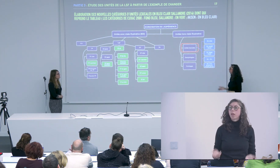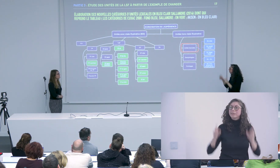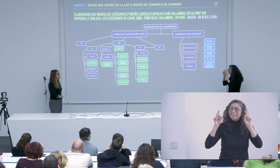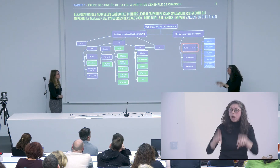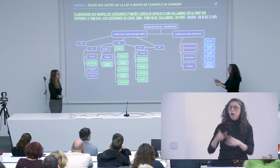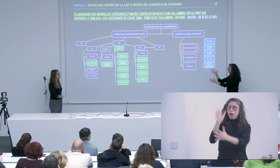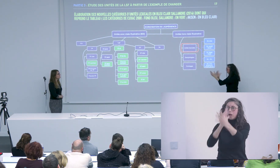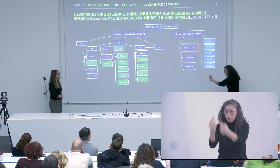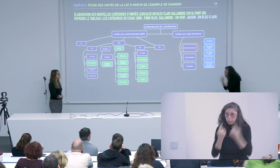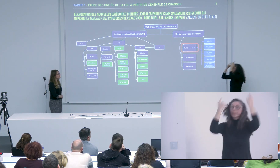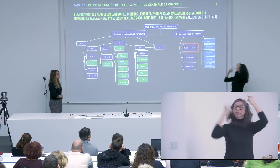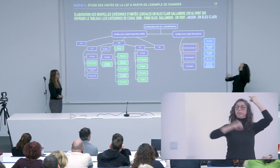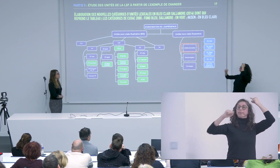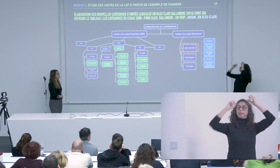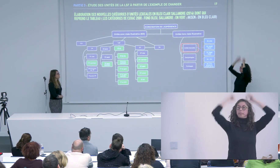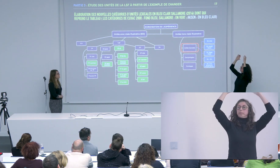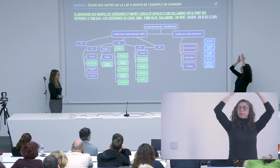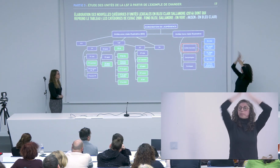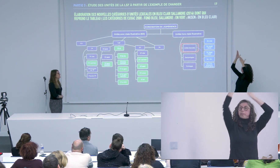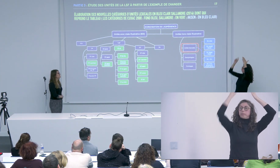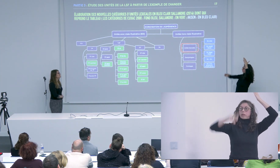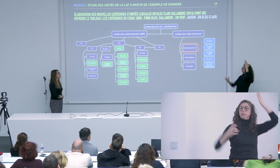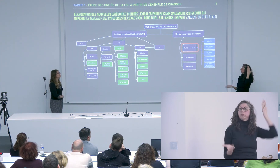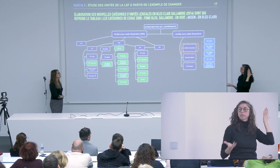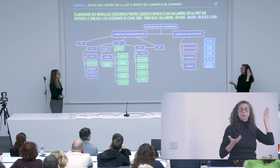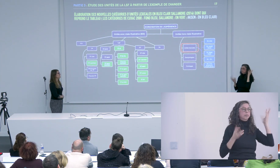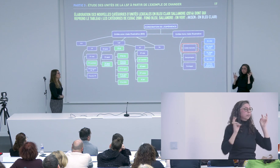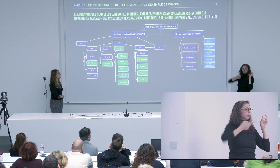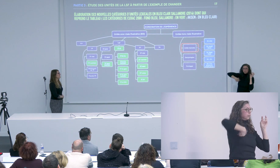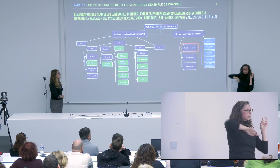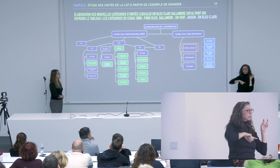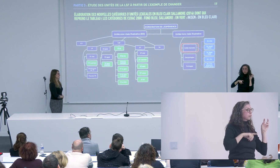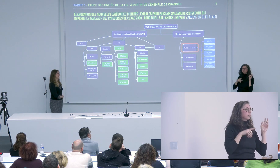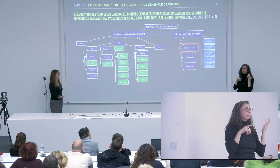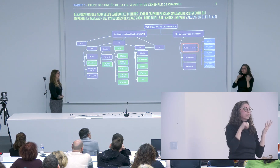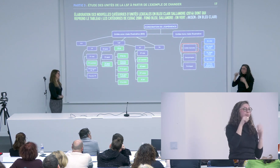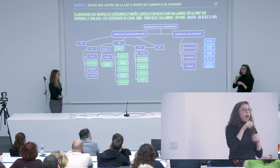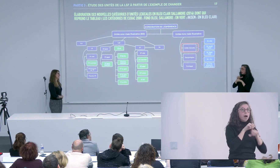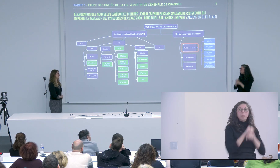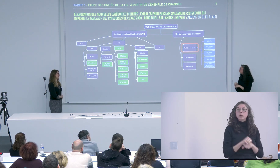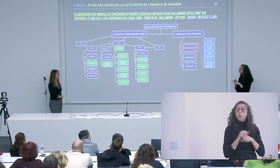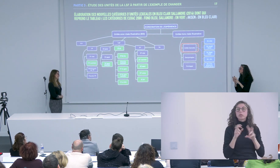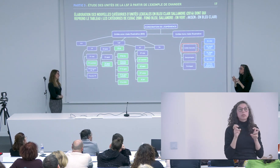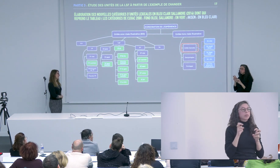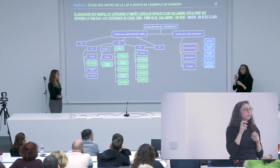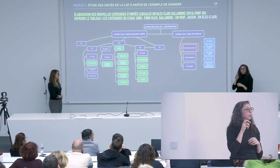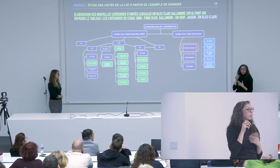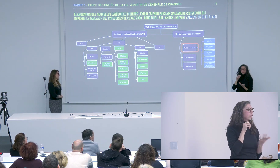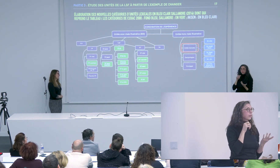les différentes références du discours alors que normalement il faudrait qu'on ait accès à ces différences directement dans le discours